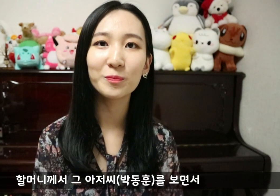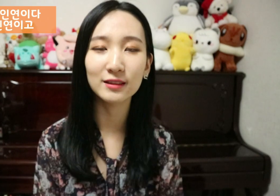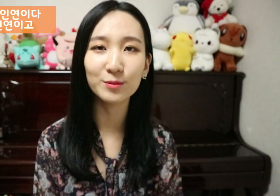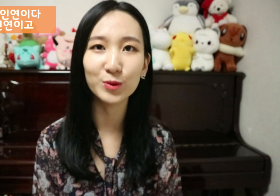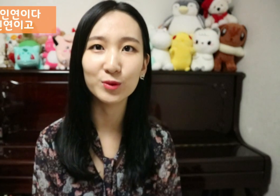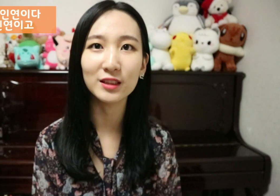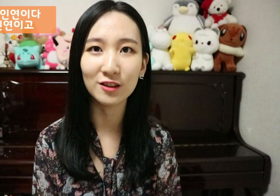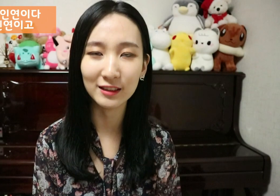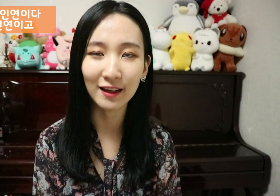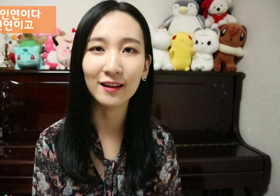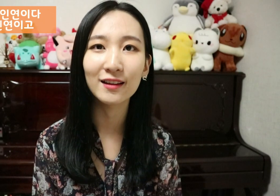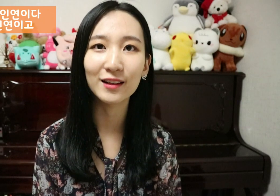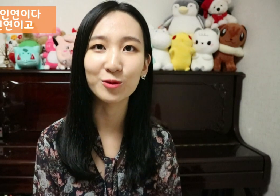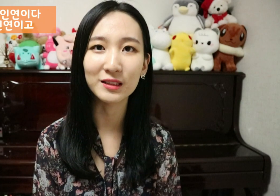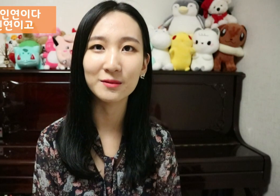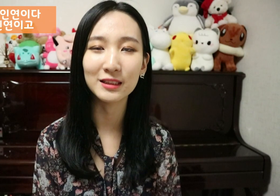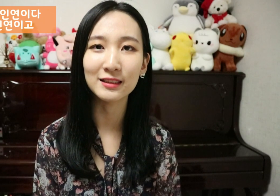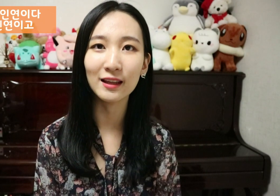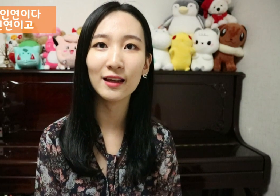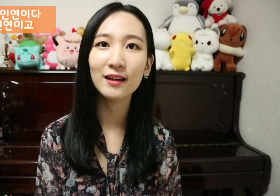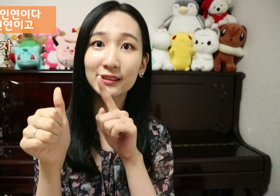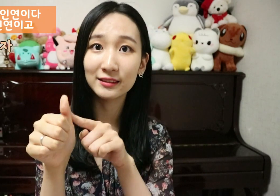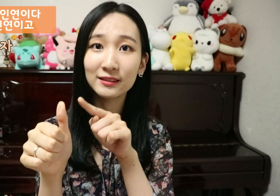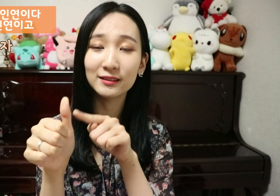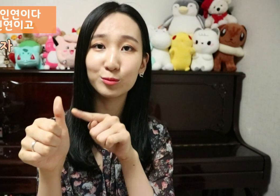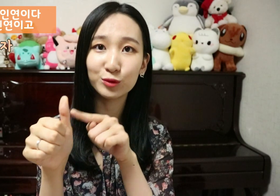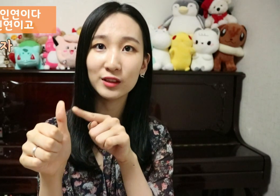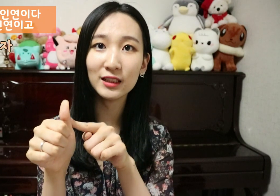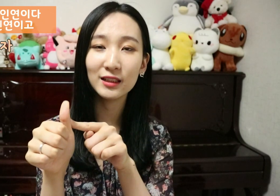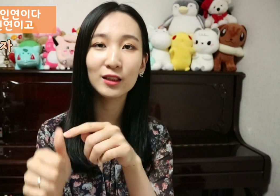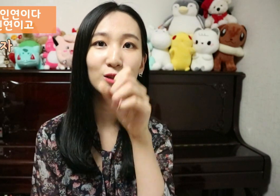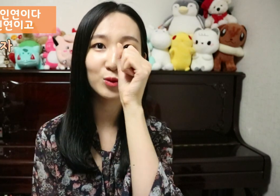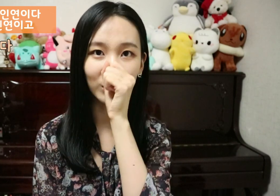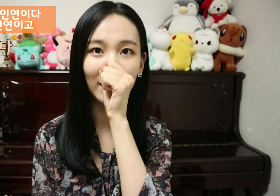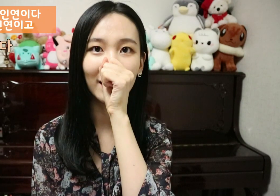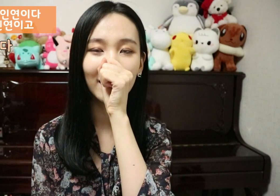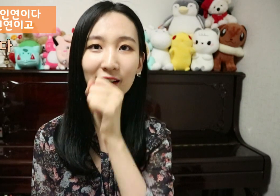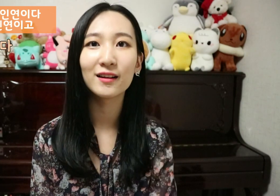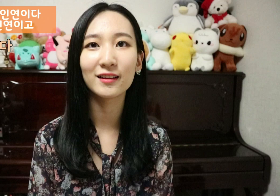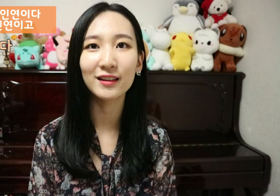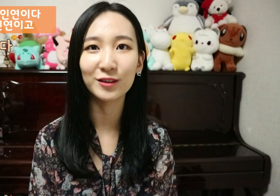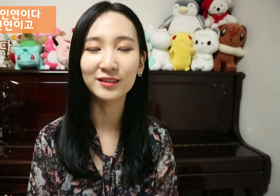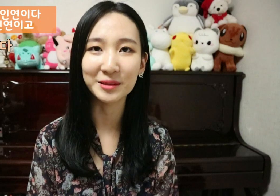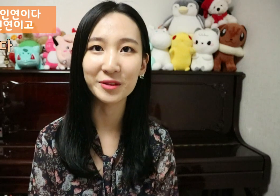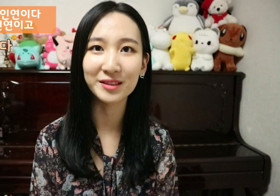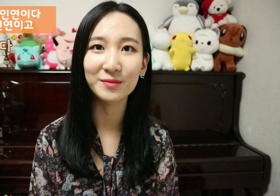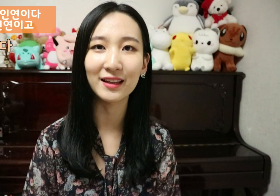참 좋은 인연이다 라고 말씀하시는데 그 분이 좋다 이런 의미였습니다